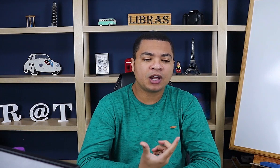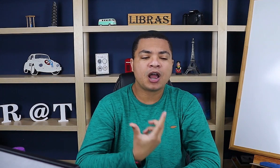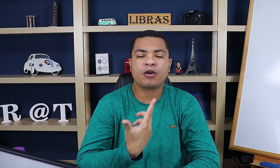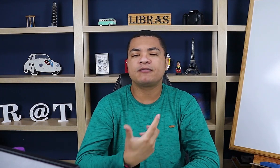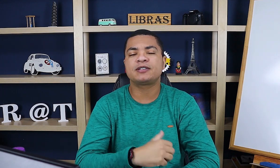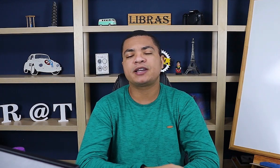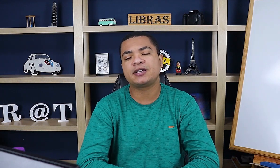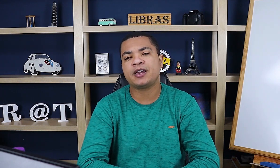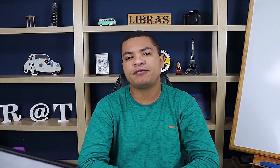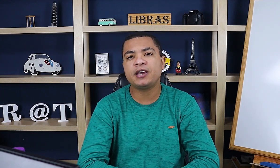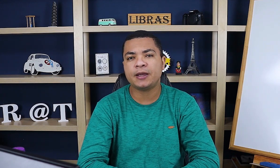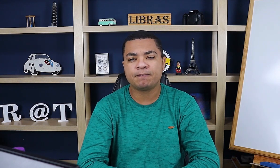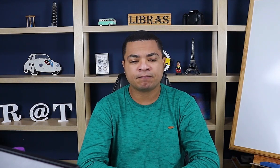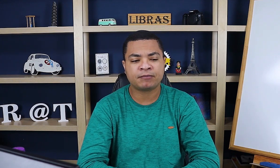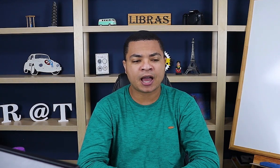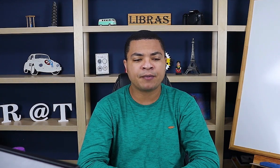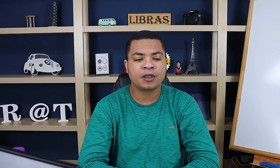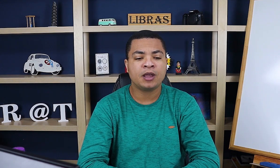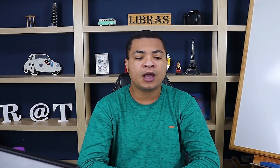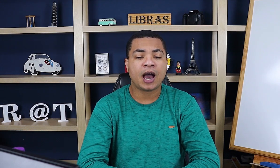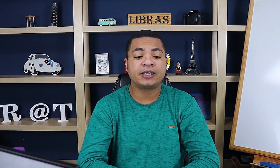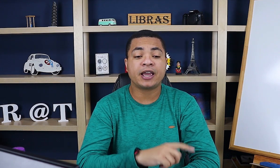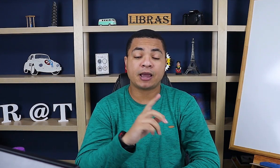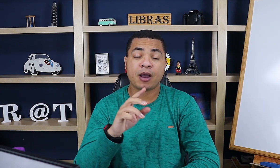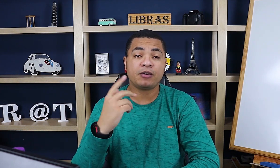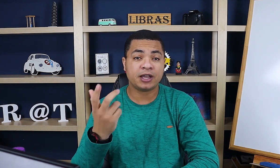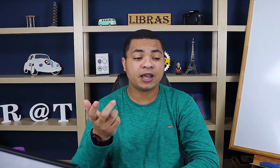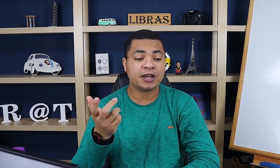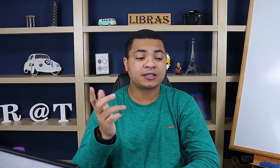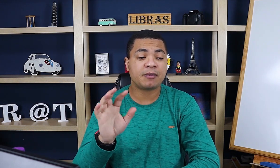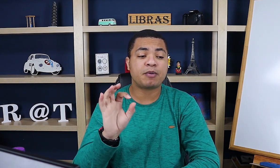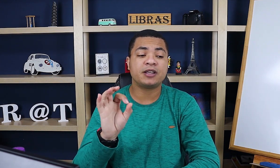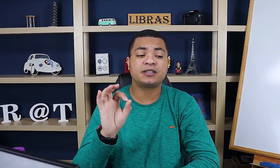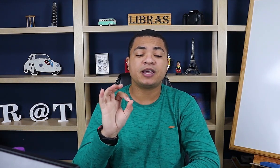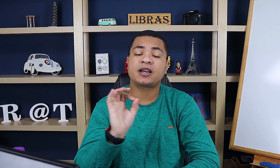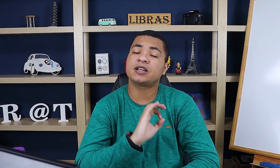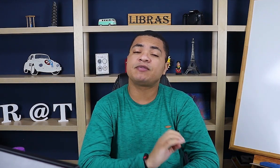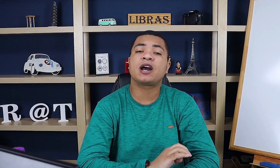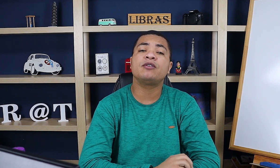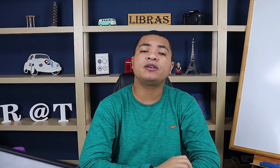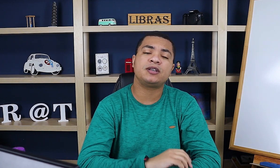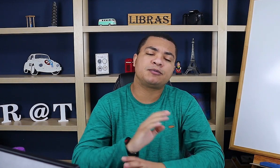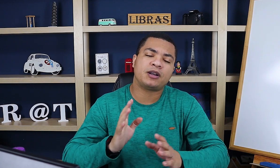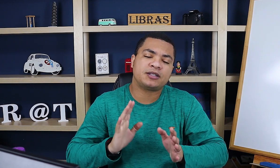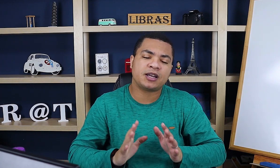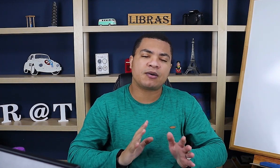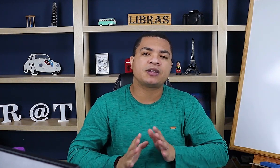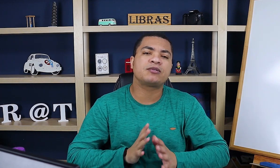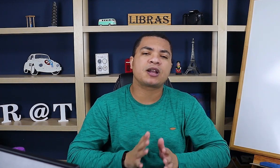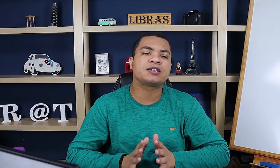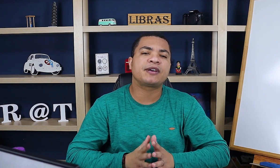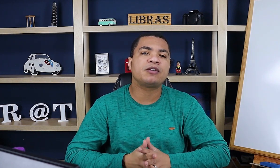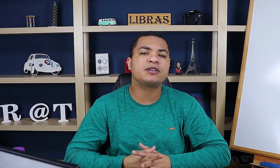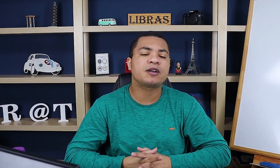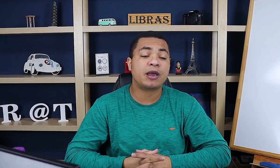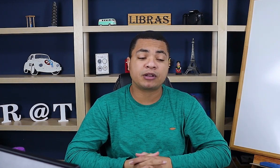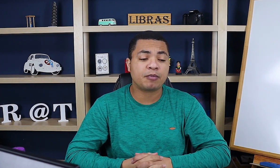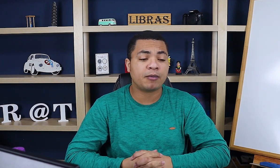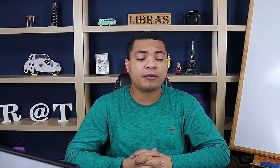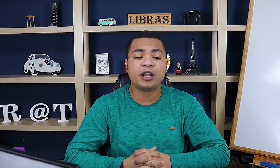ao que você quer se referir, tá? Até que a maioria deles também podem ser classificadores. Eles podem se adequar até aos classificadores também, não tem problema